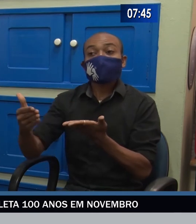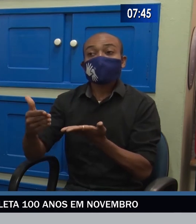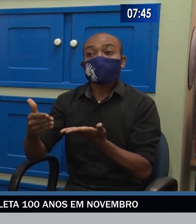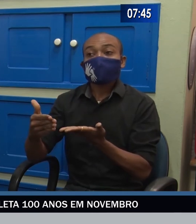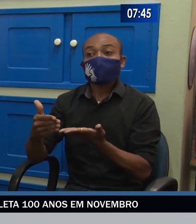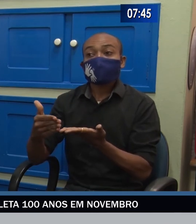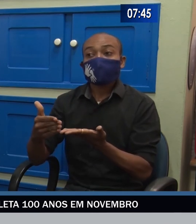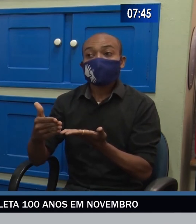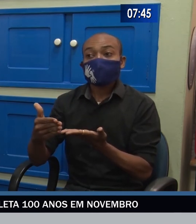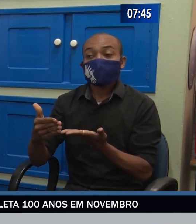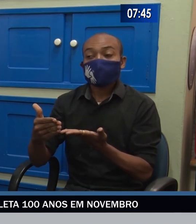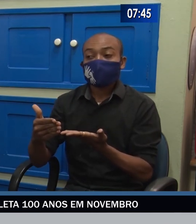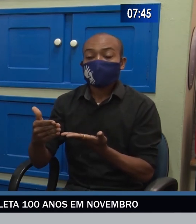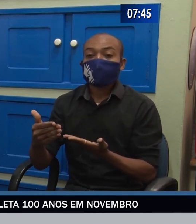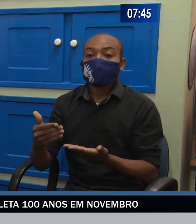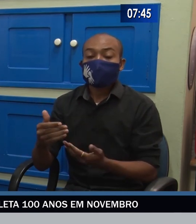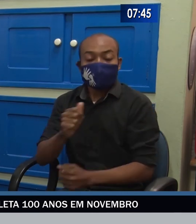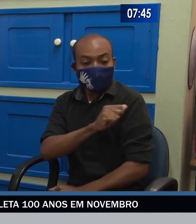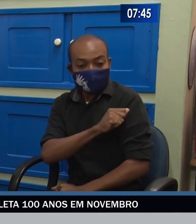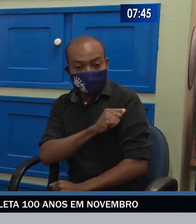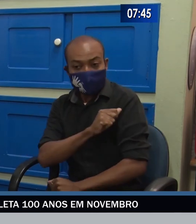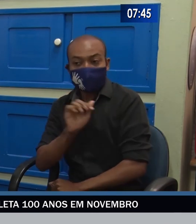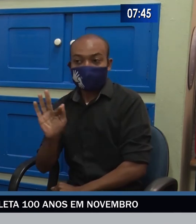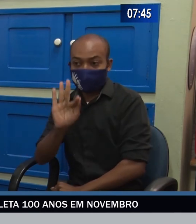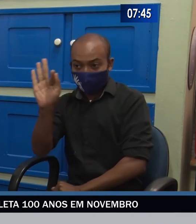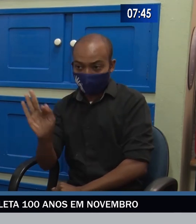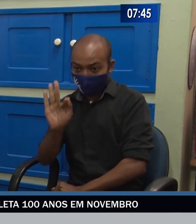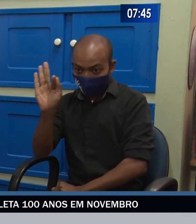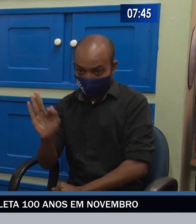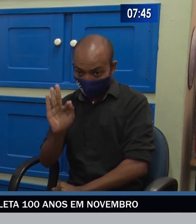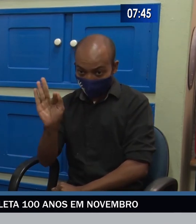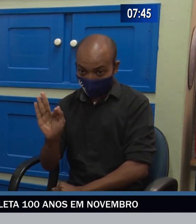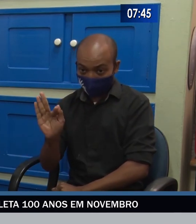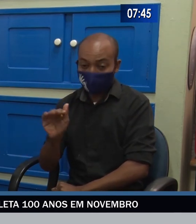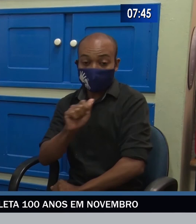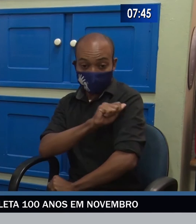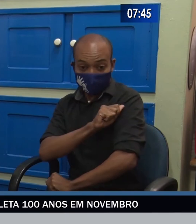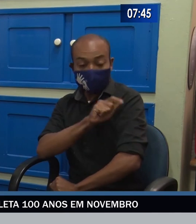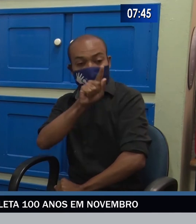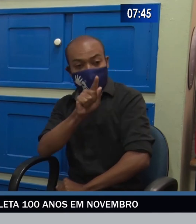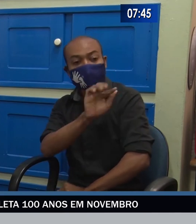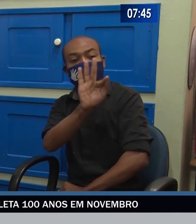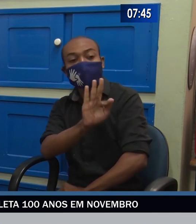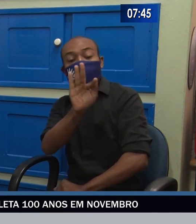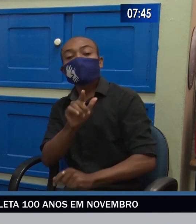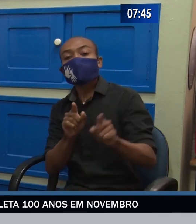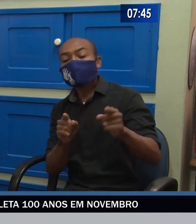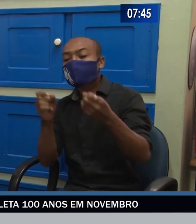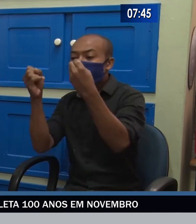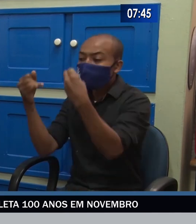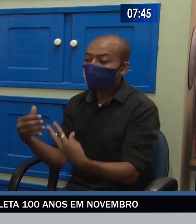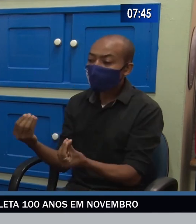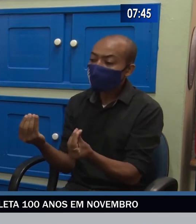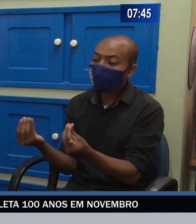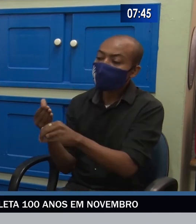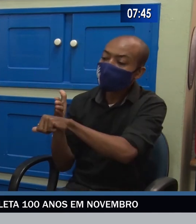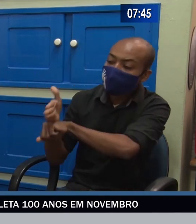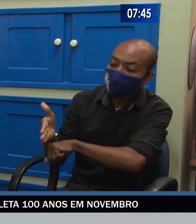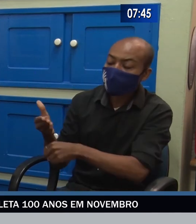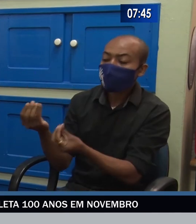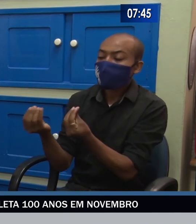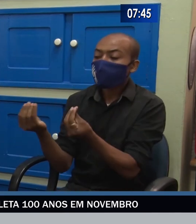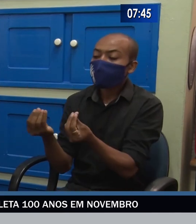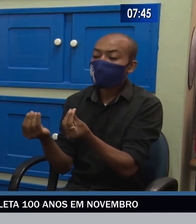a alunos das universidades, tanto da EMS como da UFMS, explicando quais são as formas de entrada e